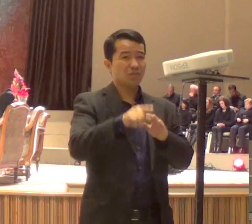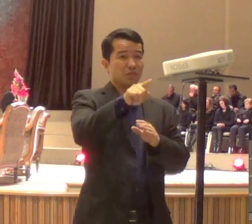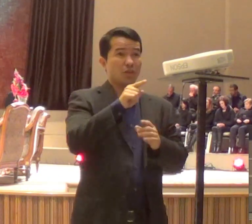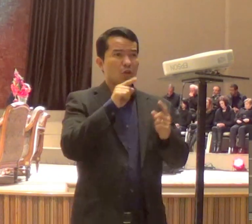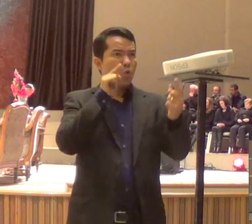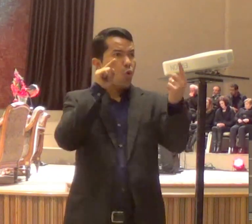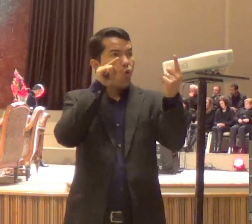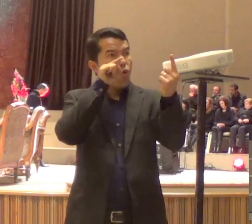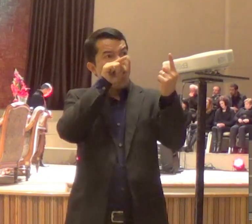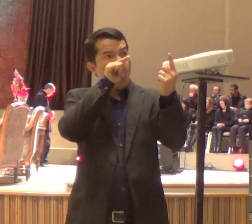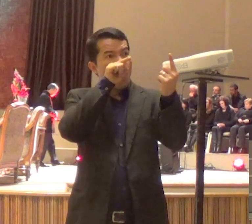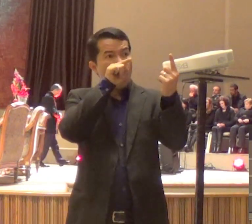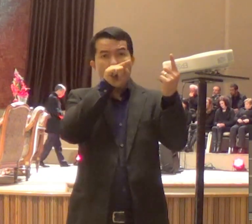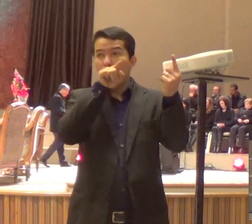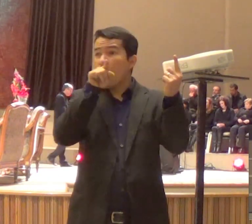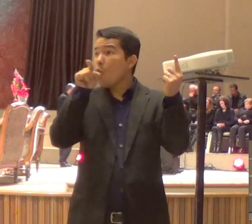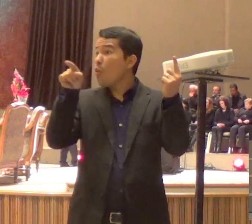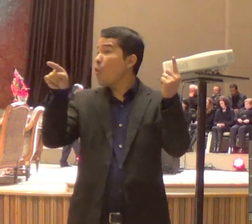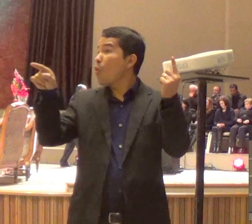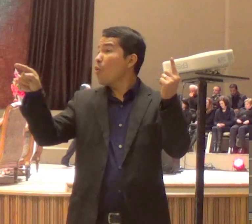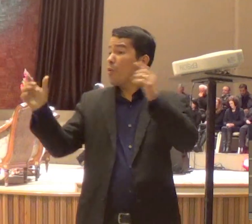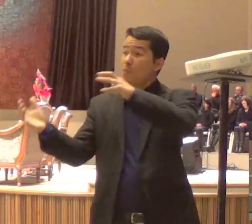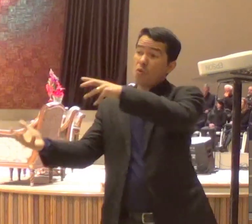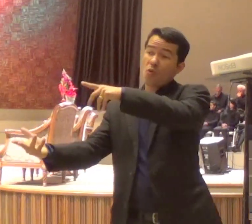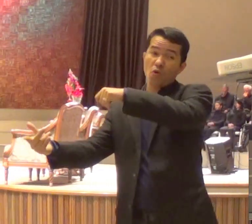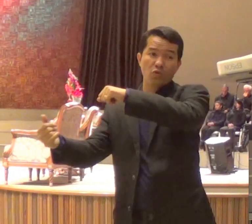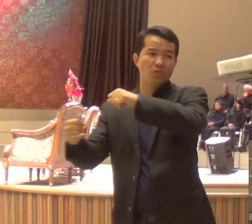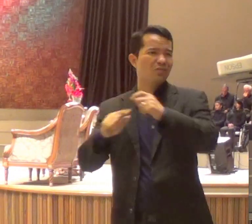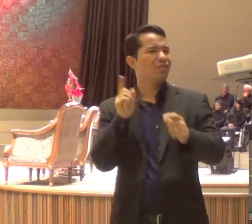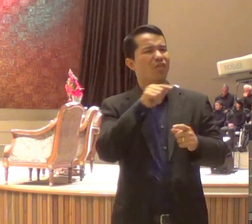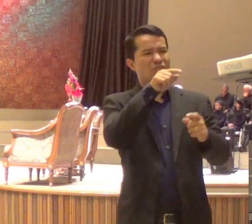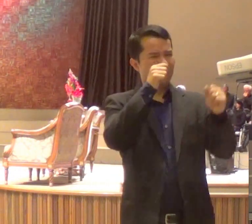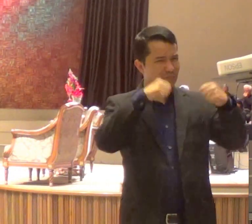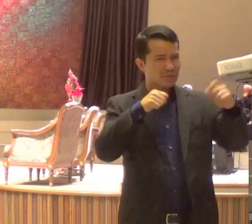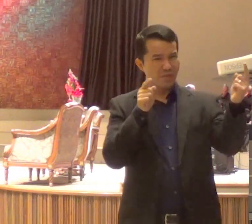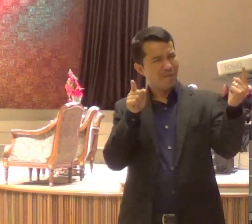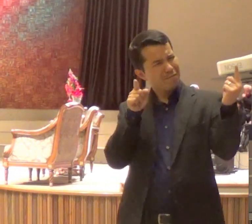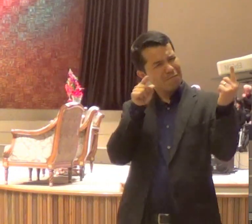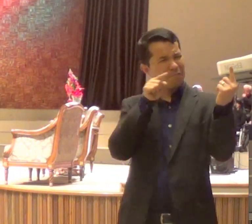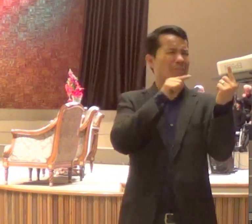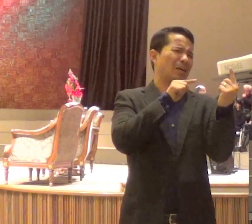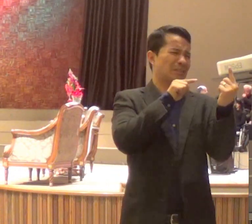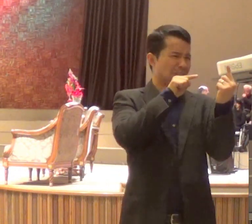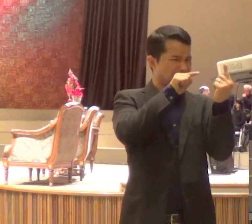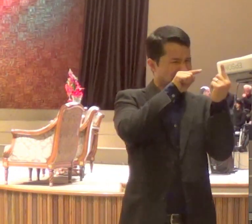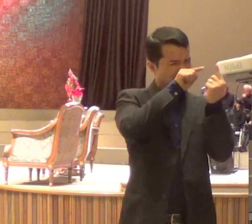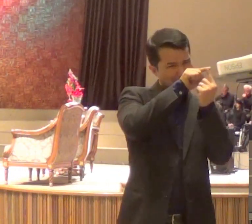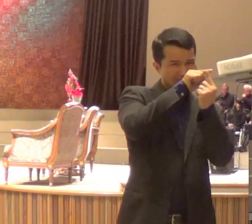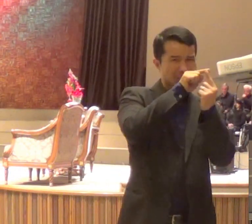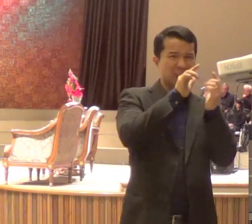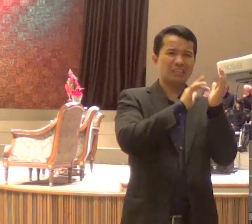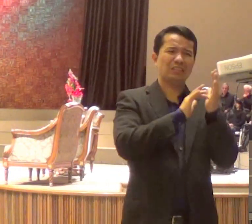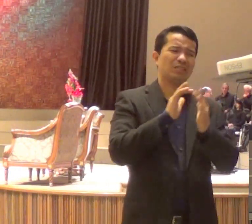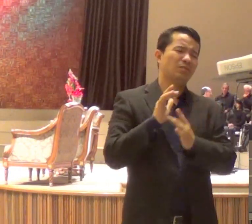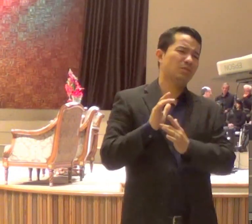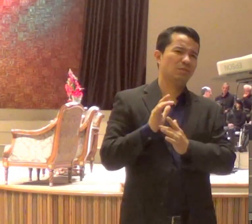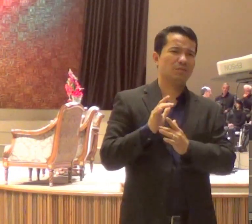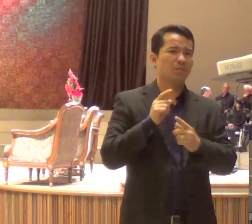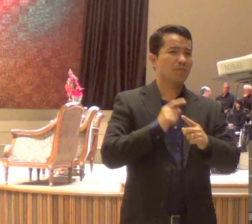e a gente diz, Senhor Jesus, eu quero começar, de novo, com a tua graça, e Deus nos dá,